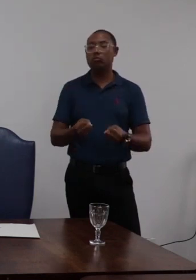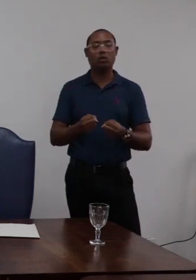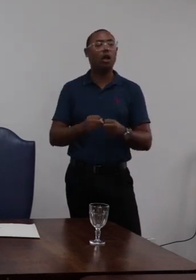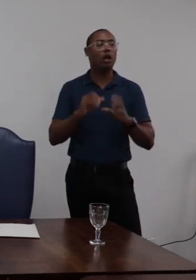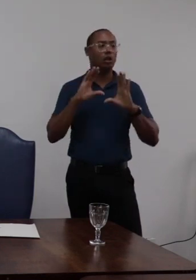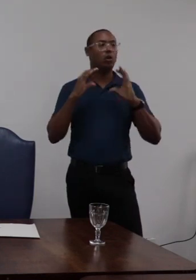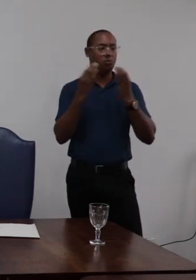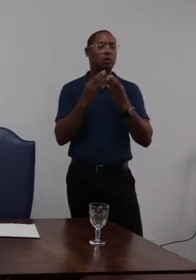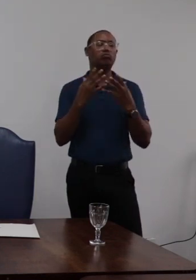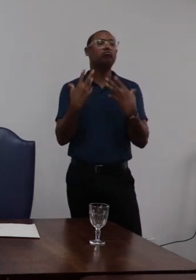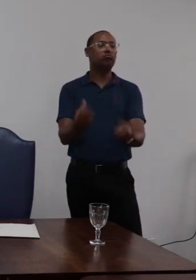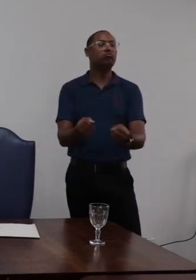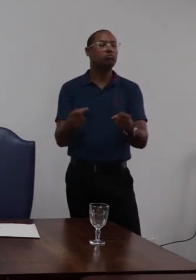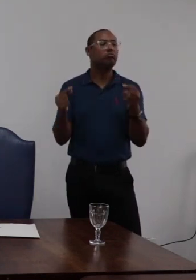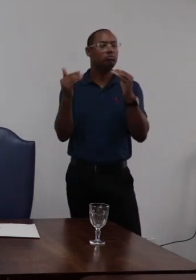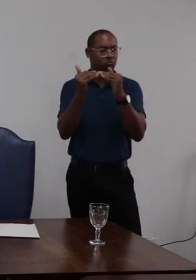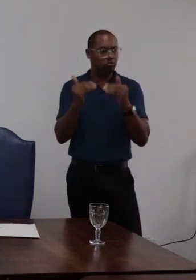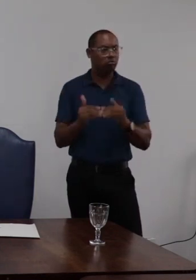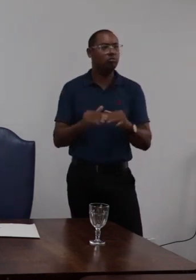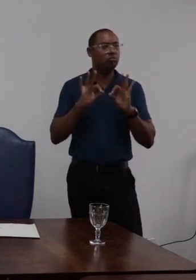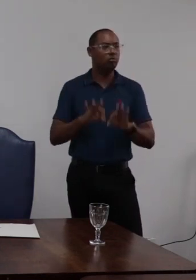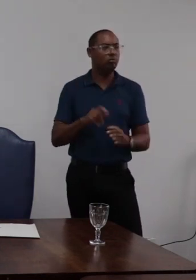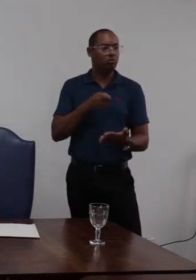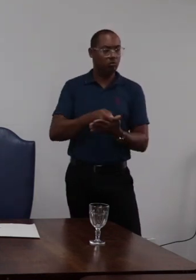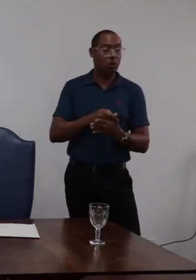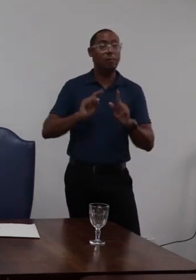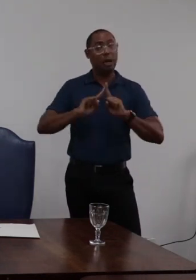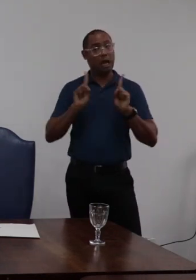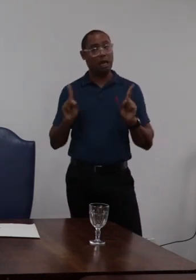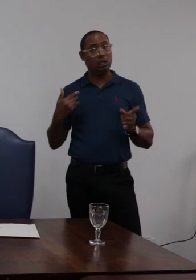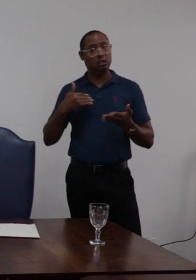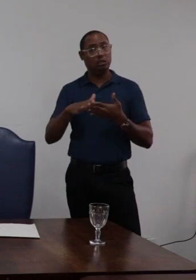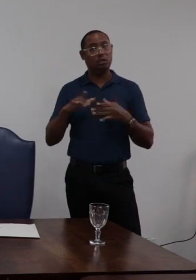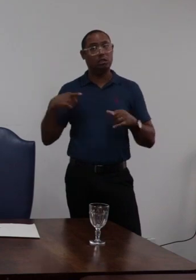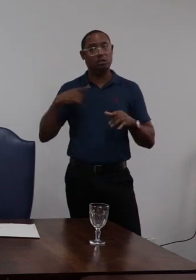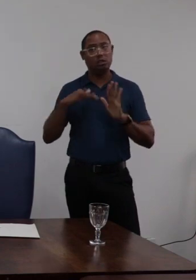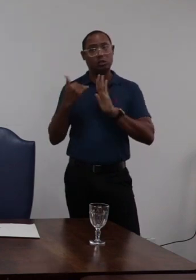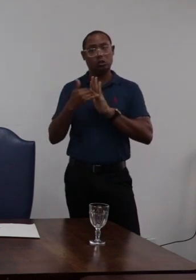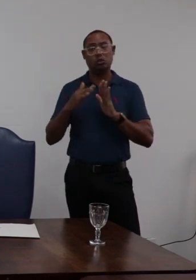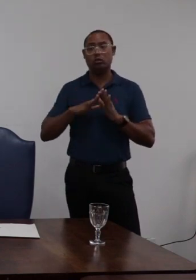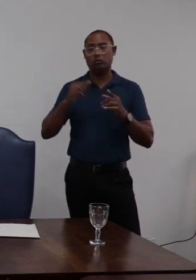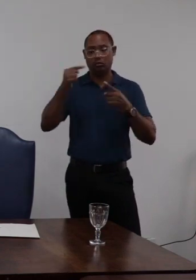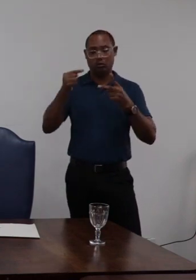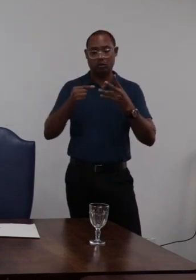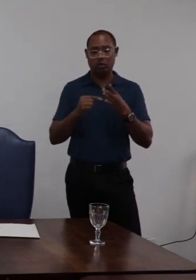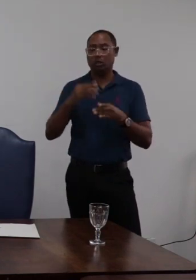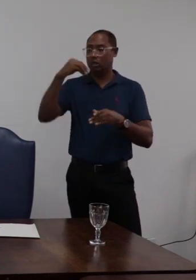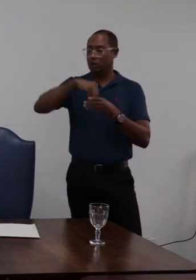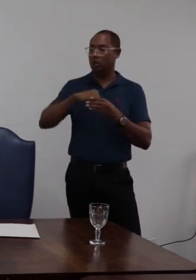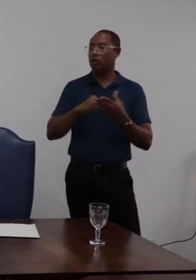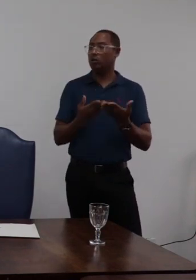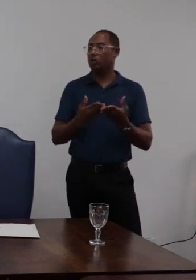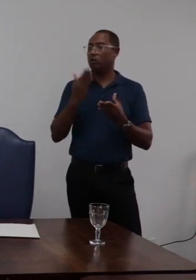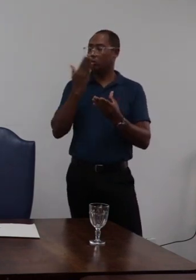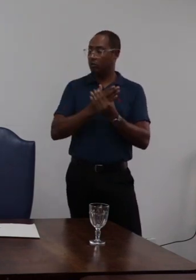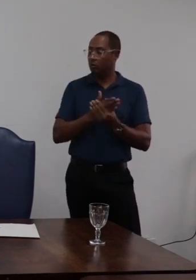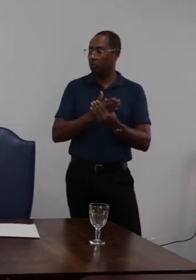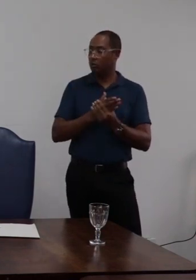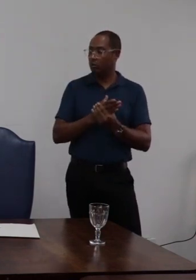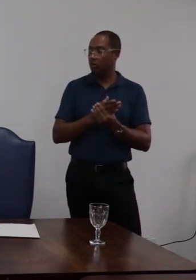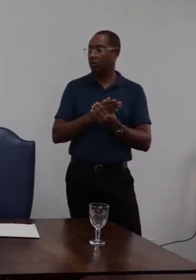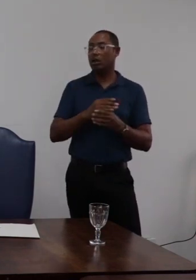comissão nesse quesito da aplicação da penalidade entretanto consideramos a legislação constante no processo entendemos que essa